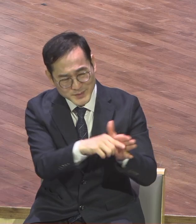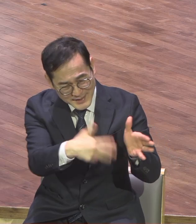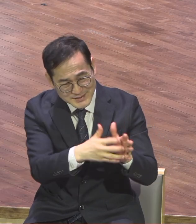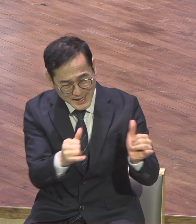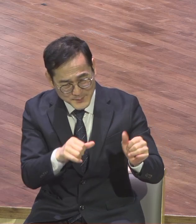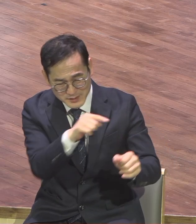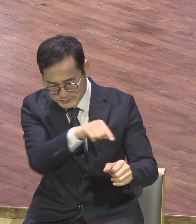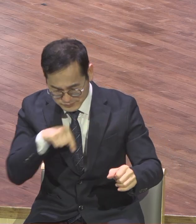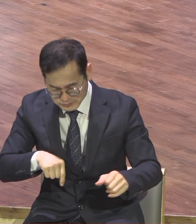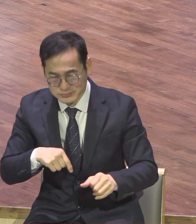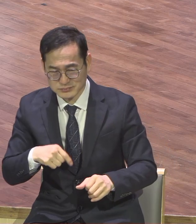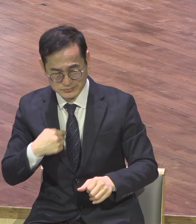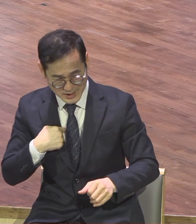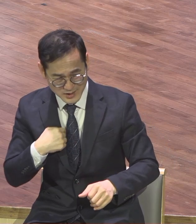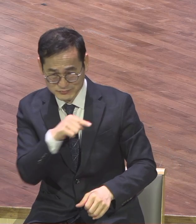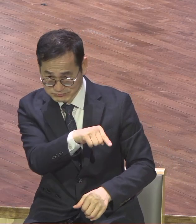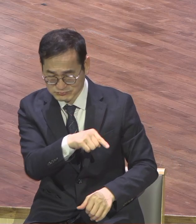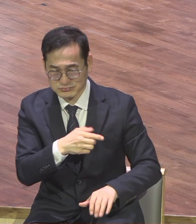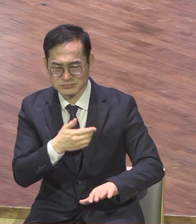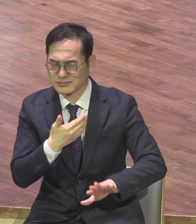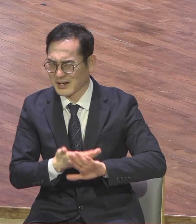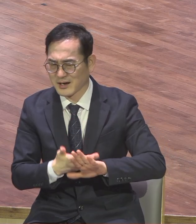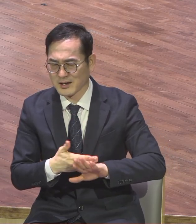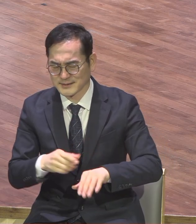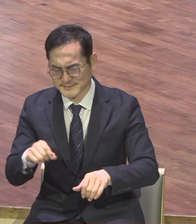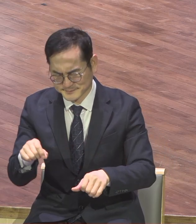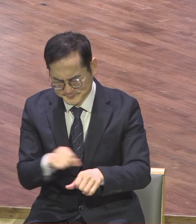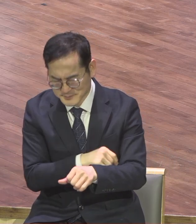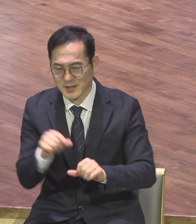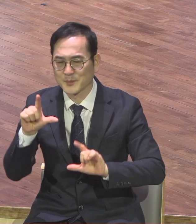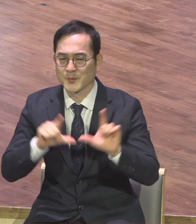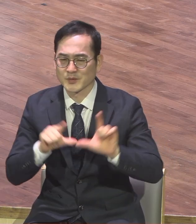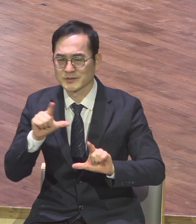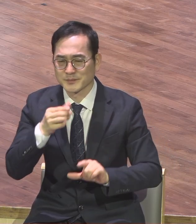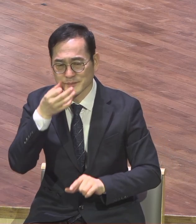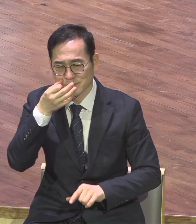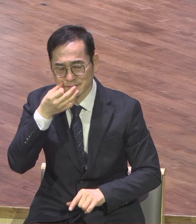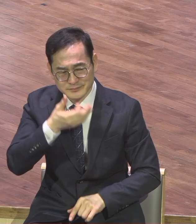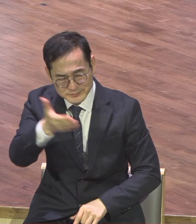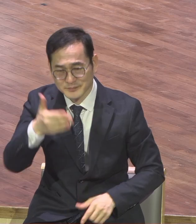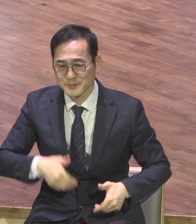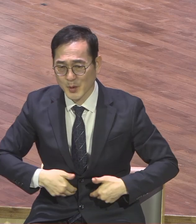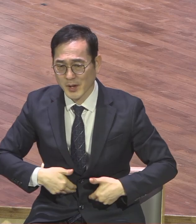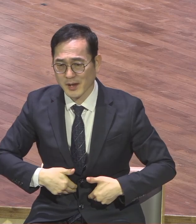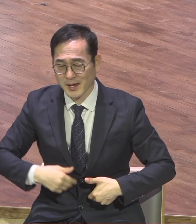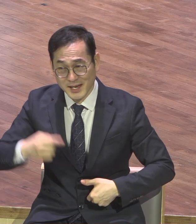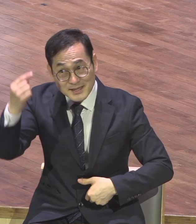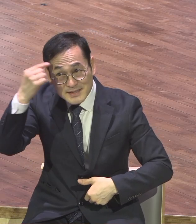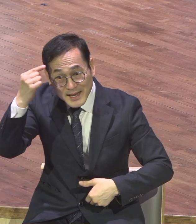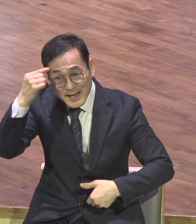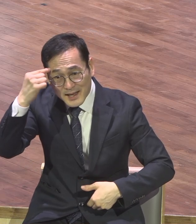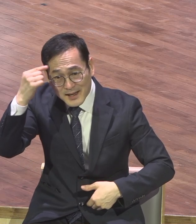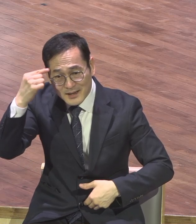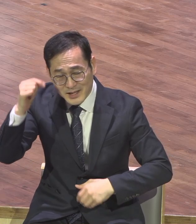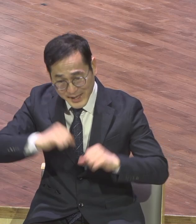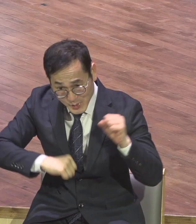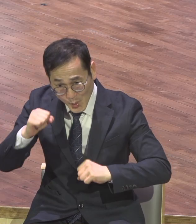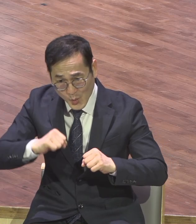마음 모든 삶 스케일 모든 사고방식이 달라야 돼요 불신자 같이 살아왔으니까